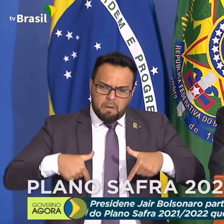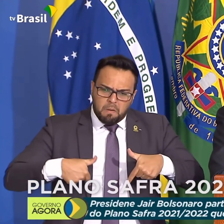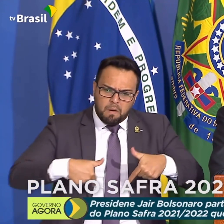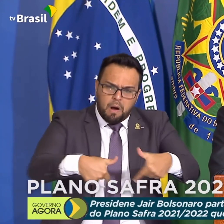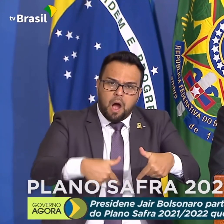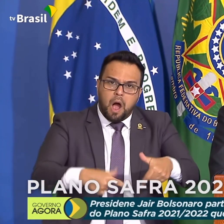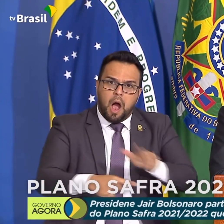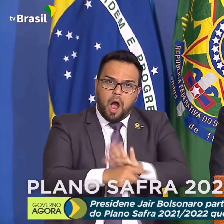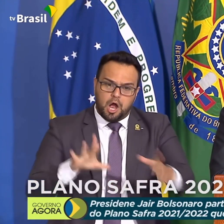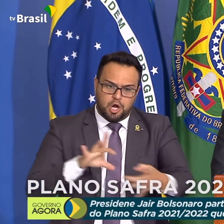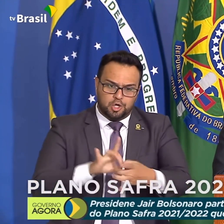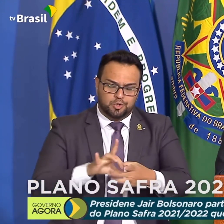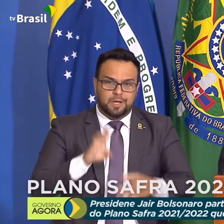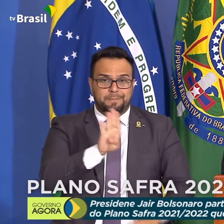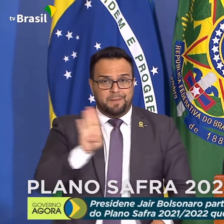nessa questão da agricultura.